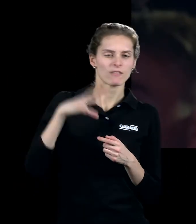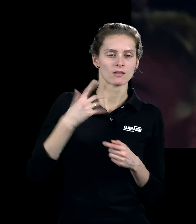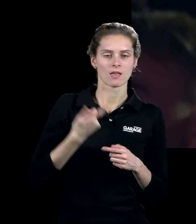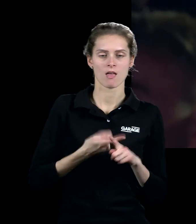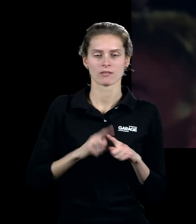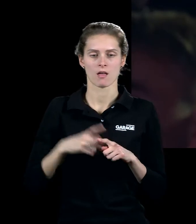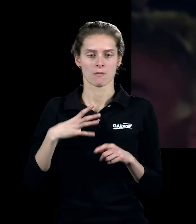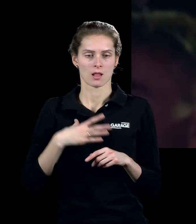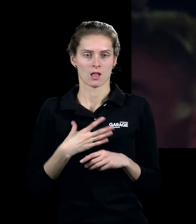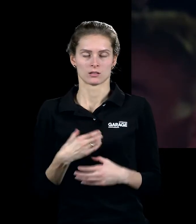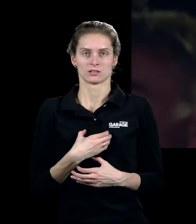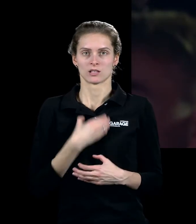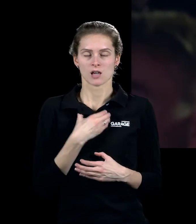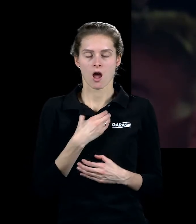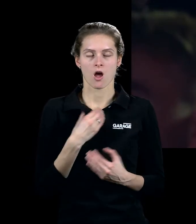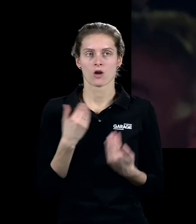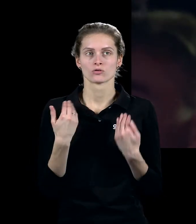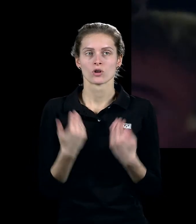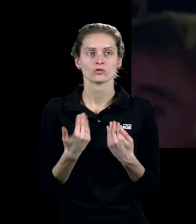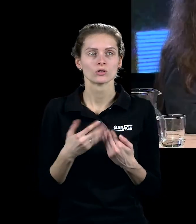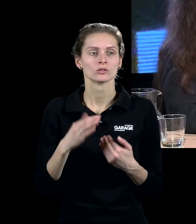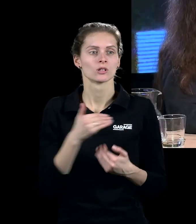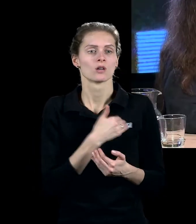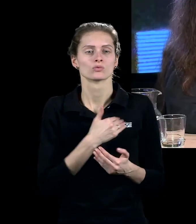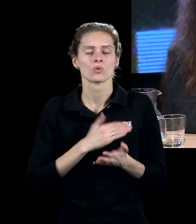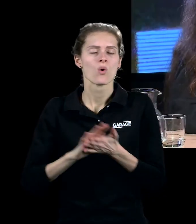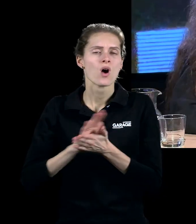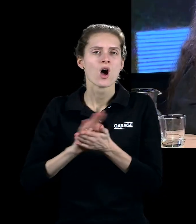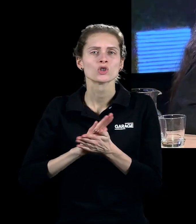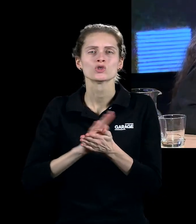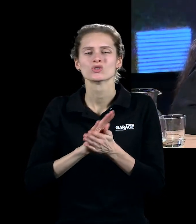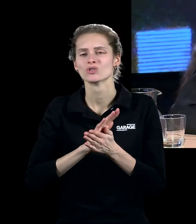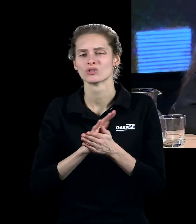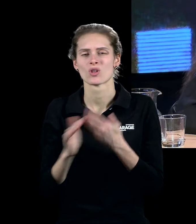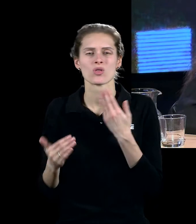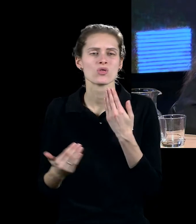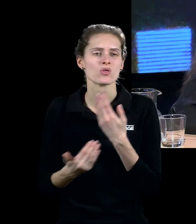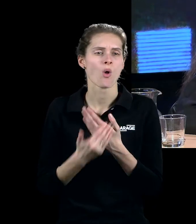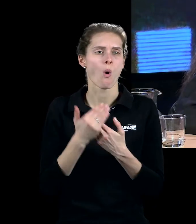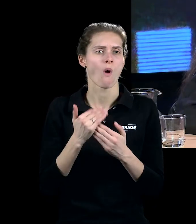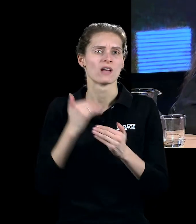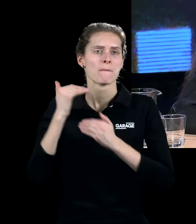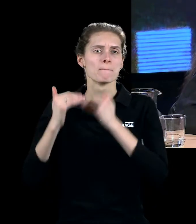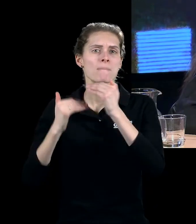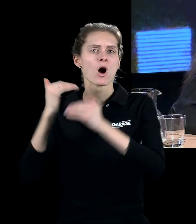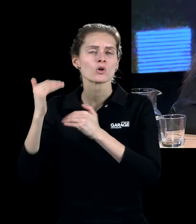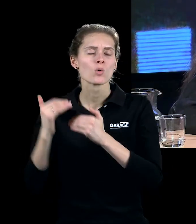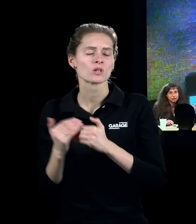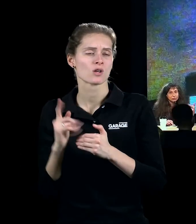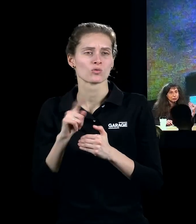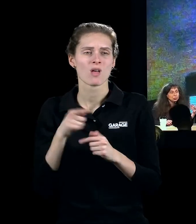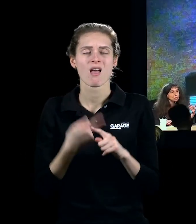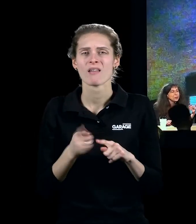там, это то, что было угрозой. И вот эти все, как бы очистить эти идеи, технологии прогресса от того, что это что-то обязательно несущее угрозу,